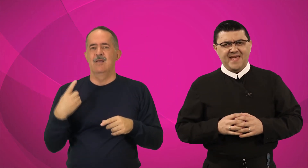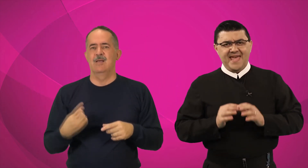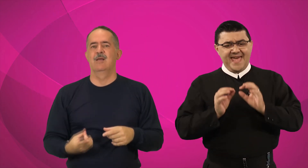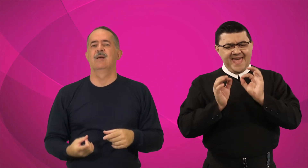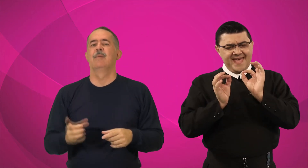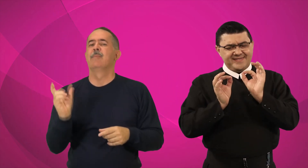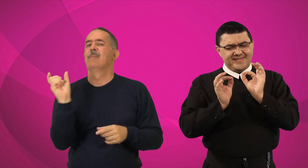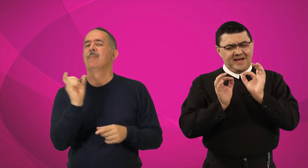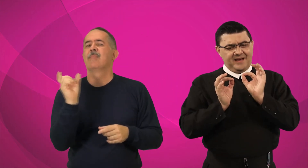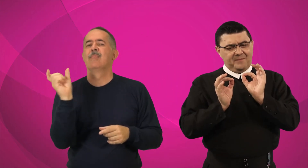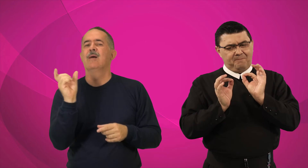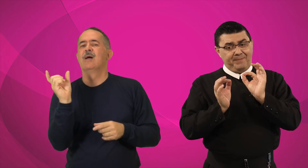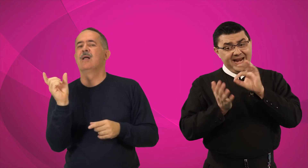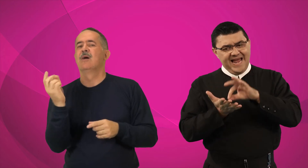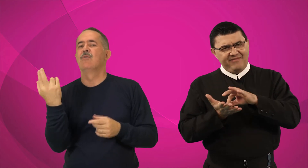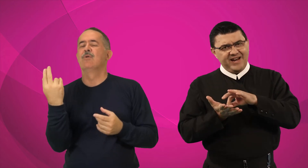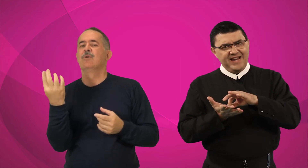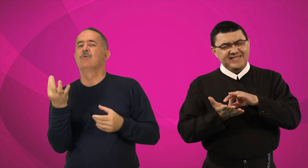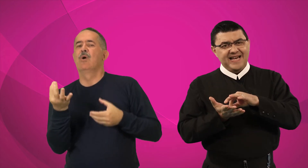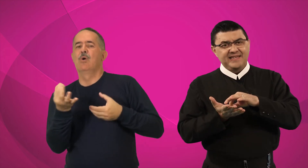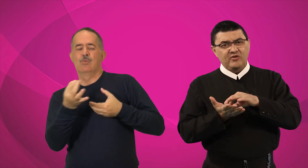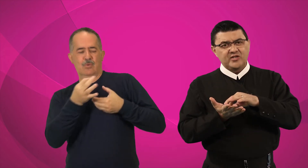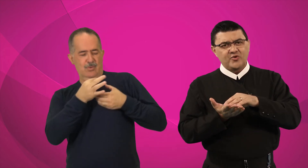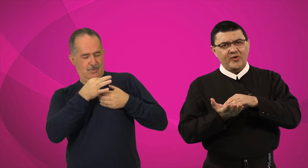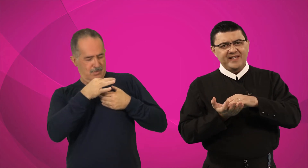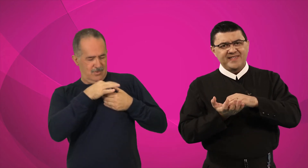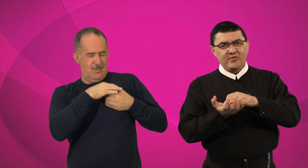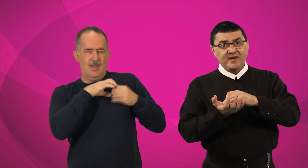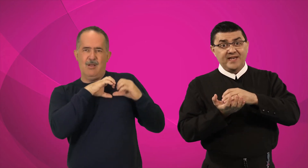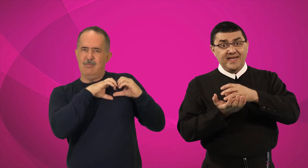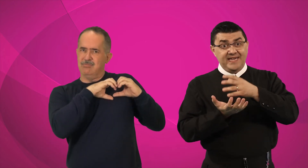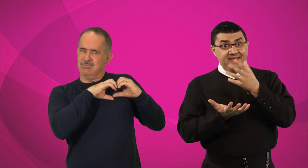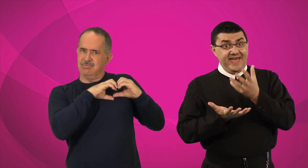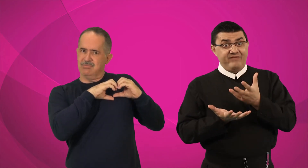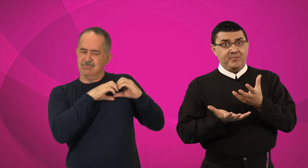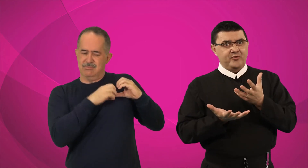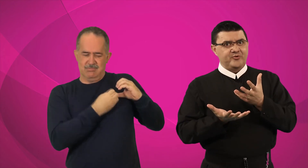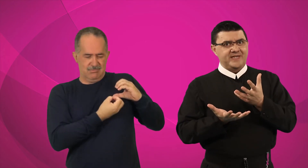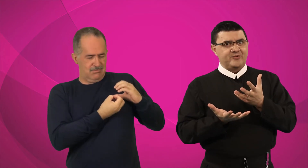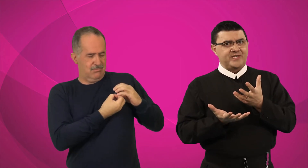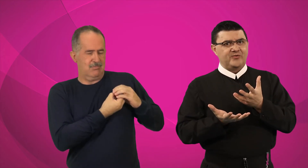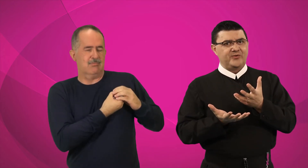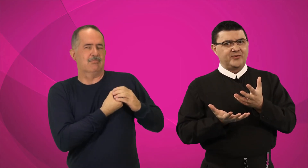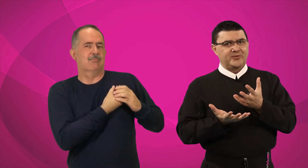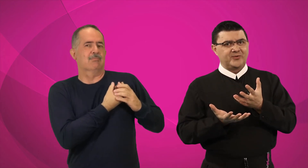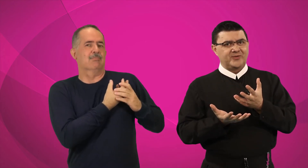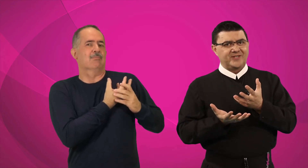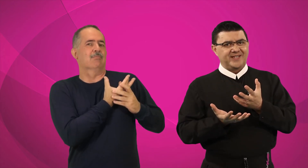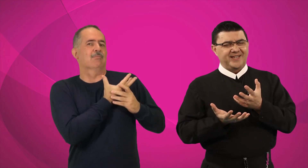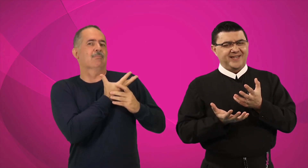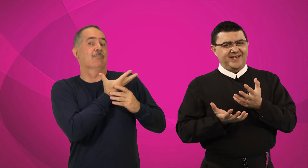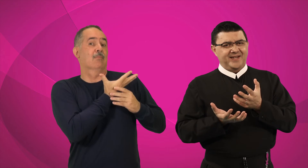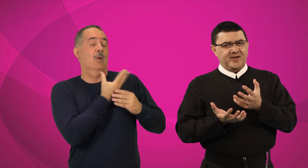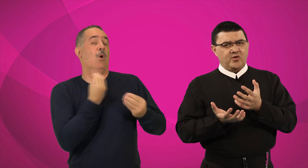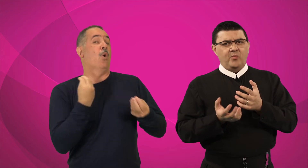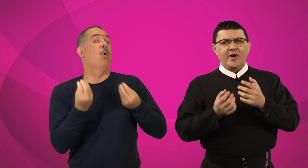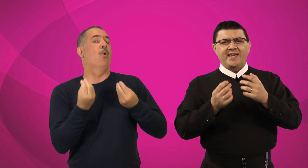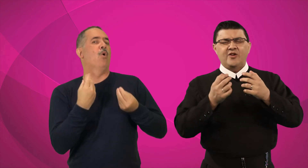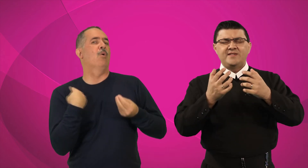é esta palavra lançada em nosso coração e que deve produzir o seu fruto. Como é que nós